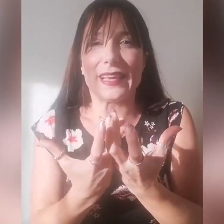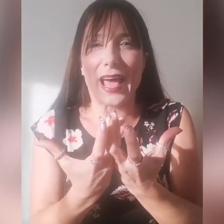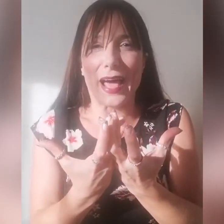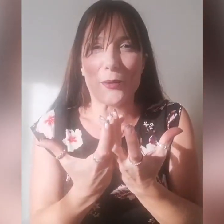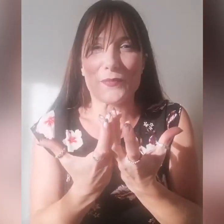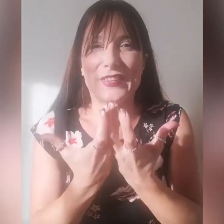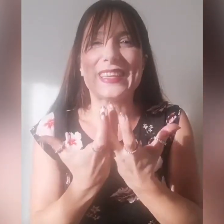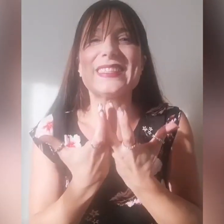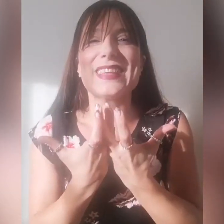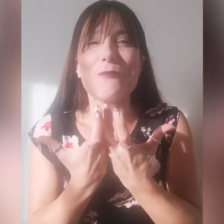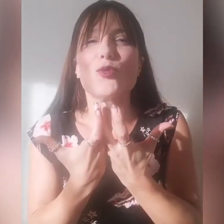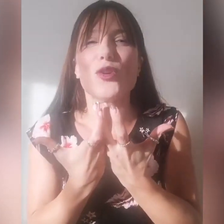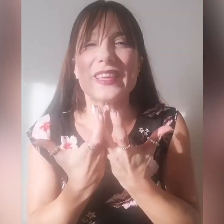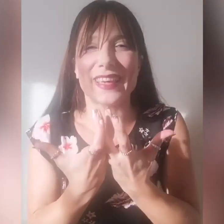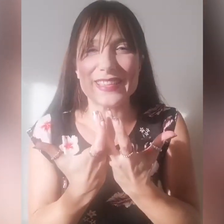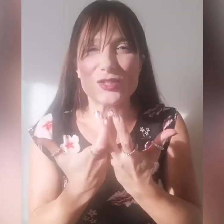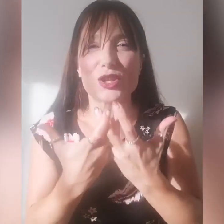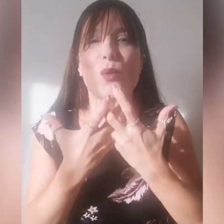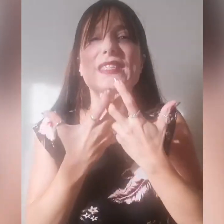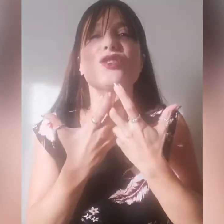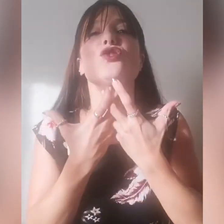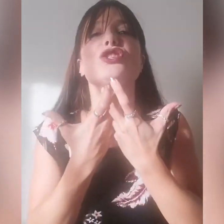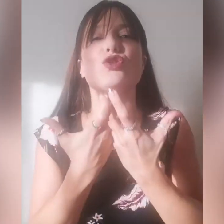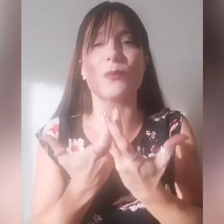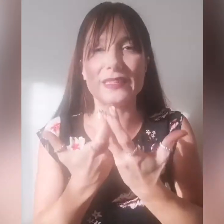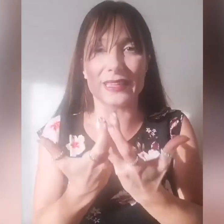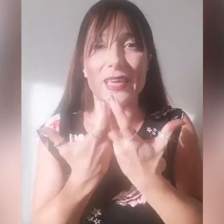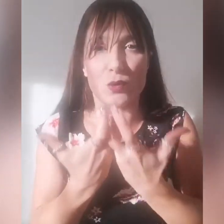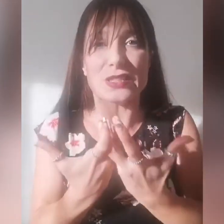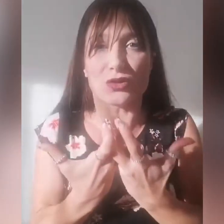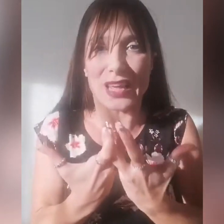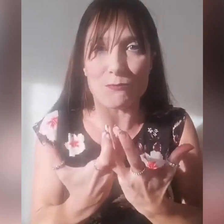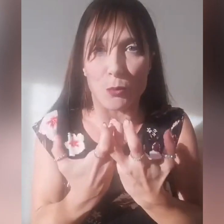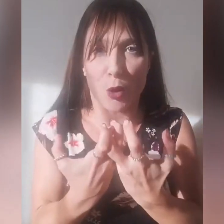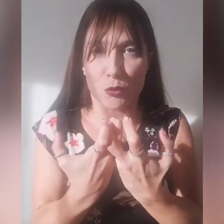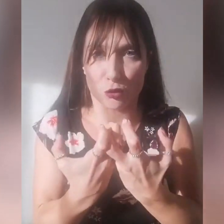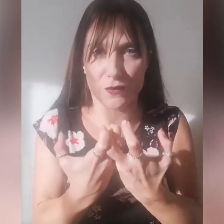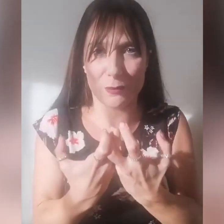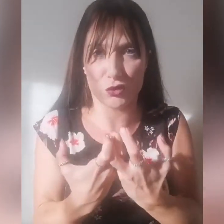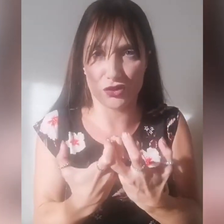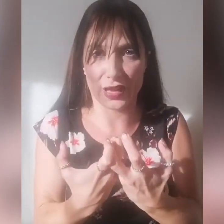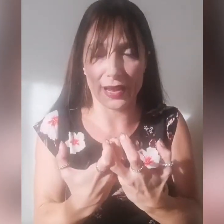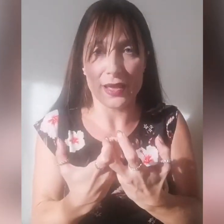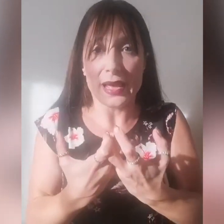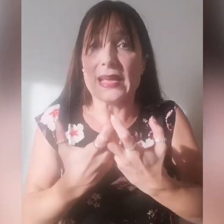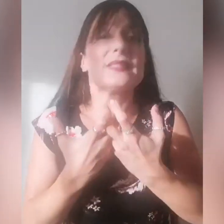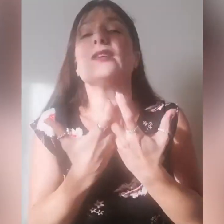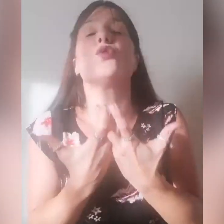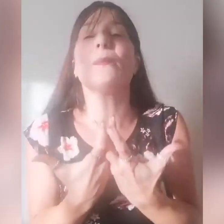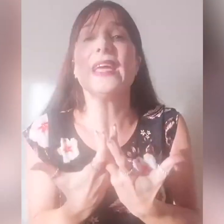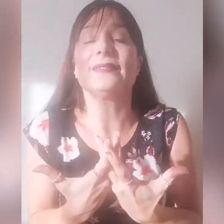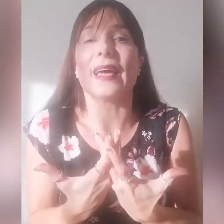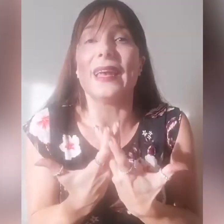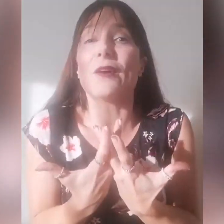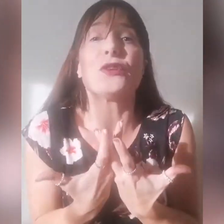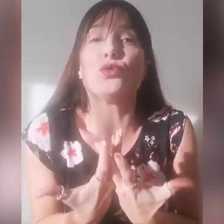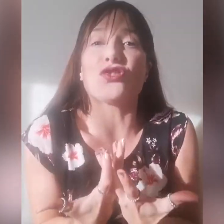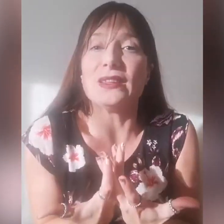chi siamo noi in Cristo e di quali sono gli strumenti che in questo tempo proprio dovevamo agire. Sicuramente la fiducia in